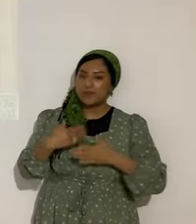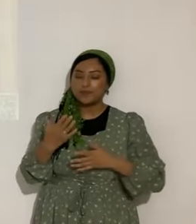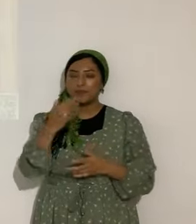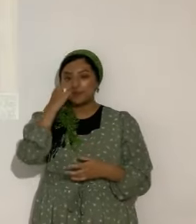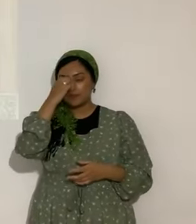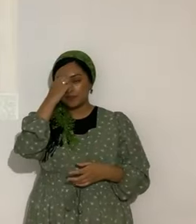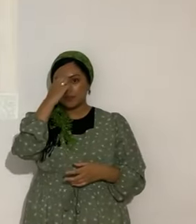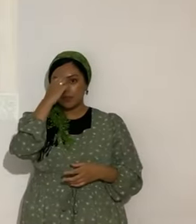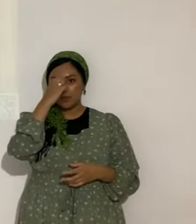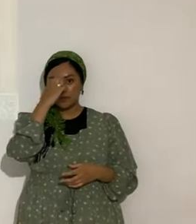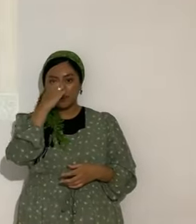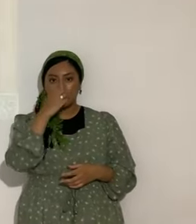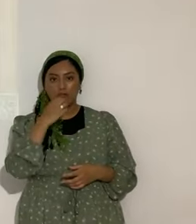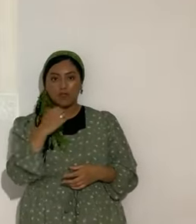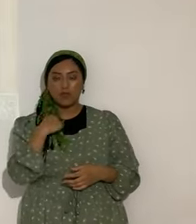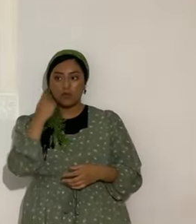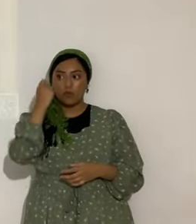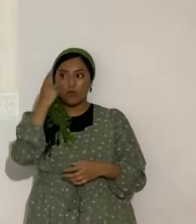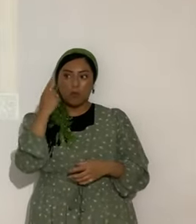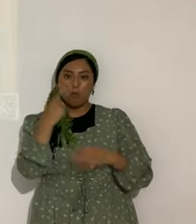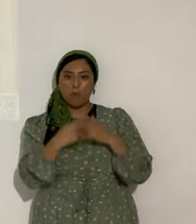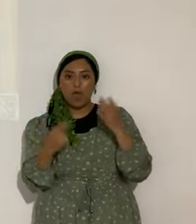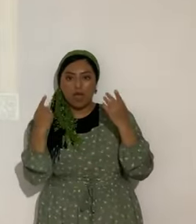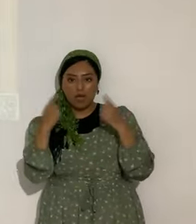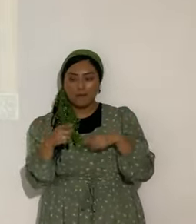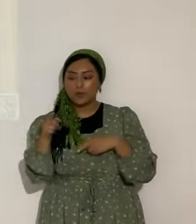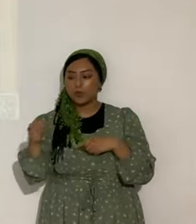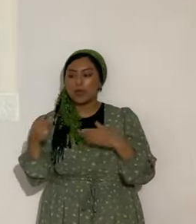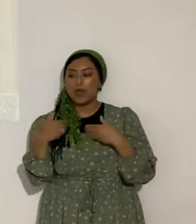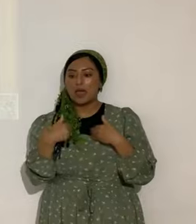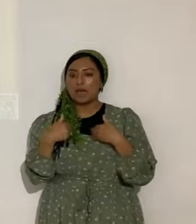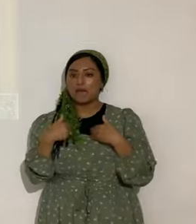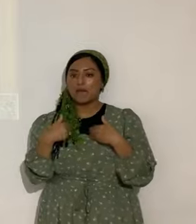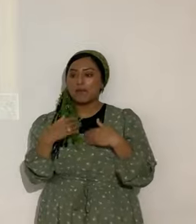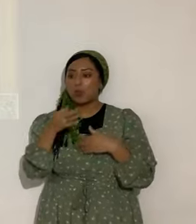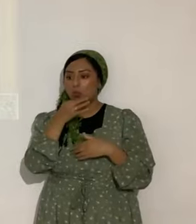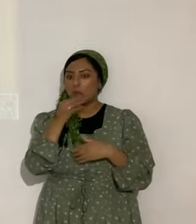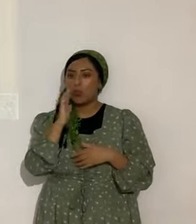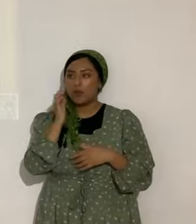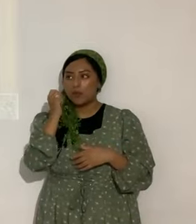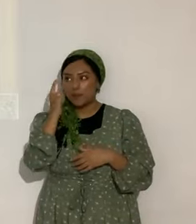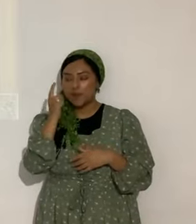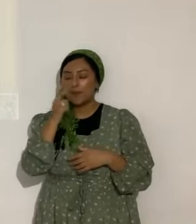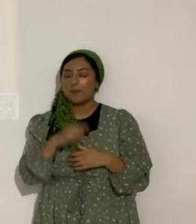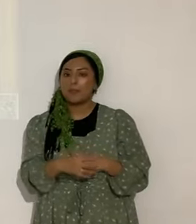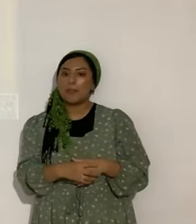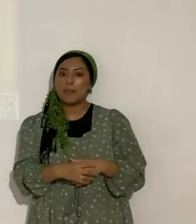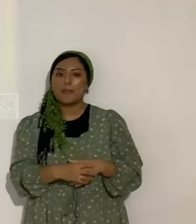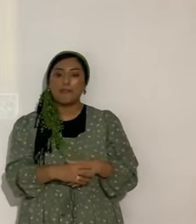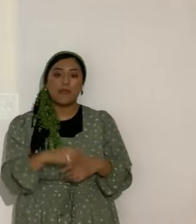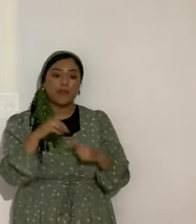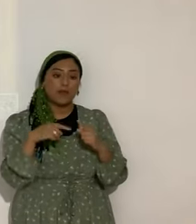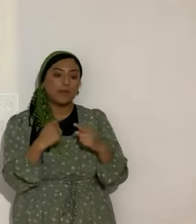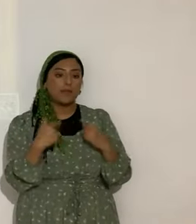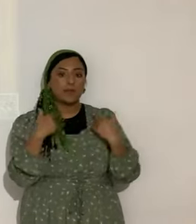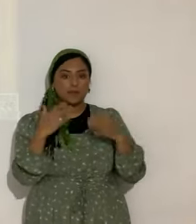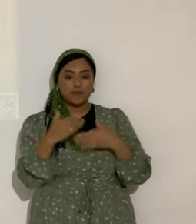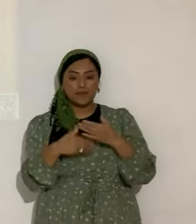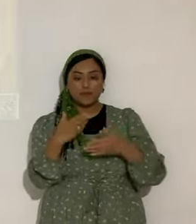Te da con el diagnóstico. Tú tienes esto. Y en breve le van a entender. Ya que haya yo. Avanzado con el tema.